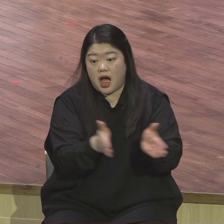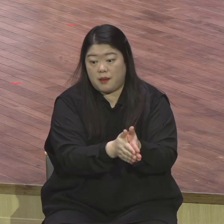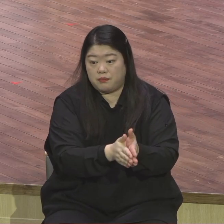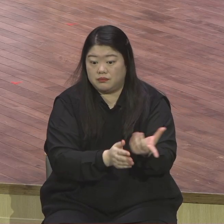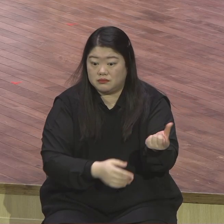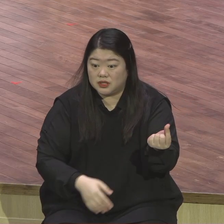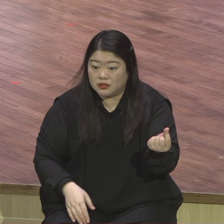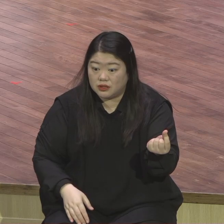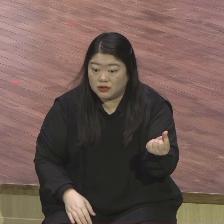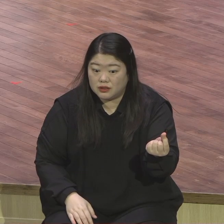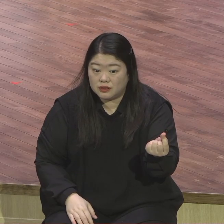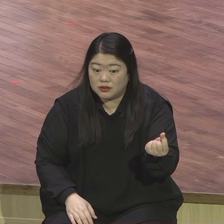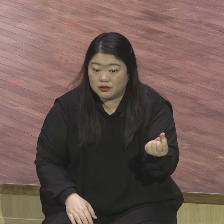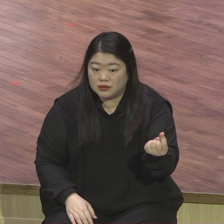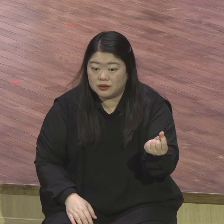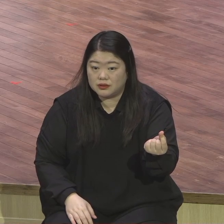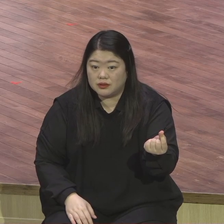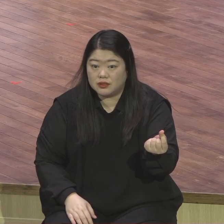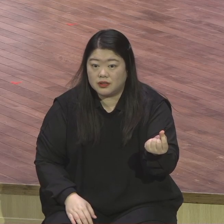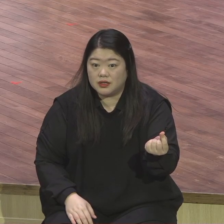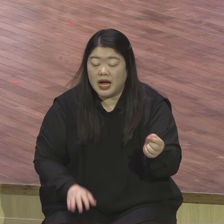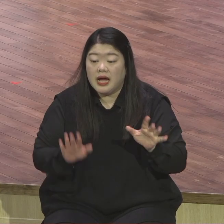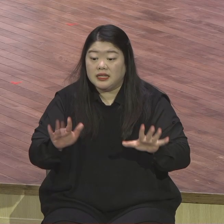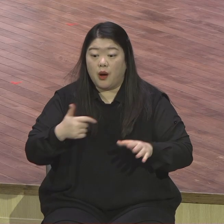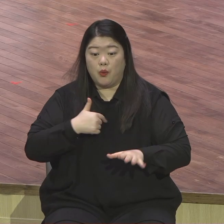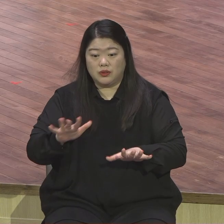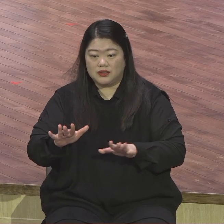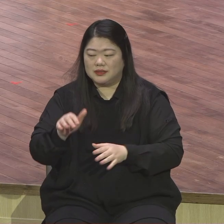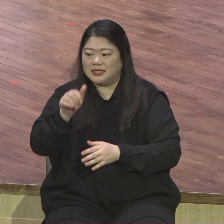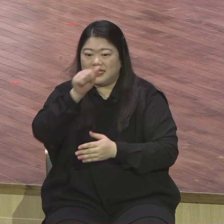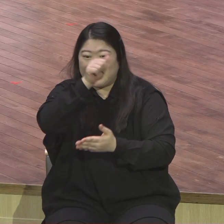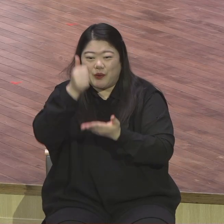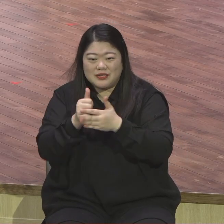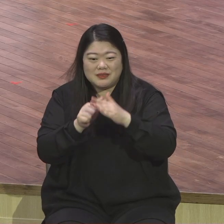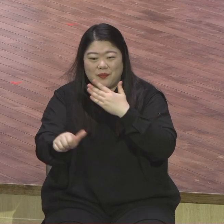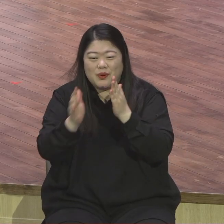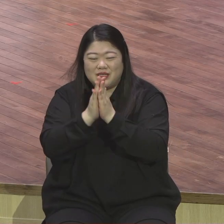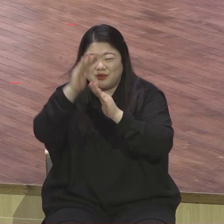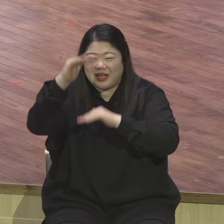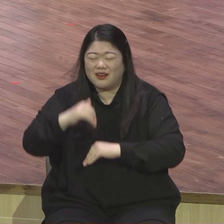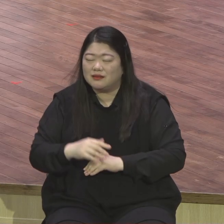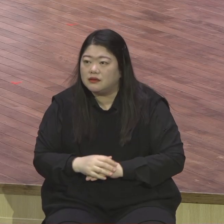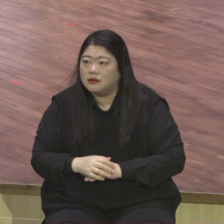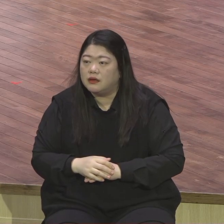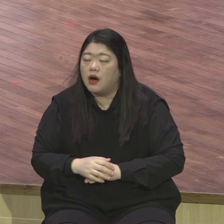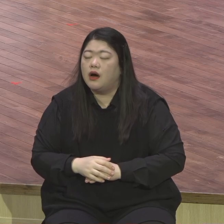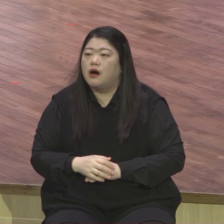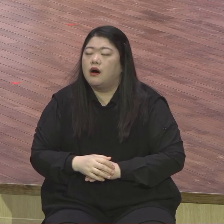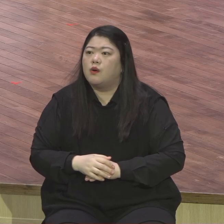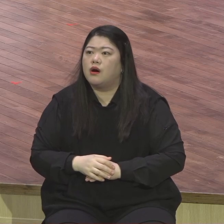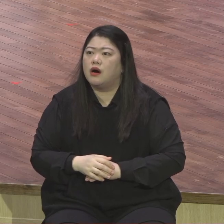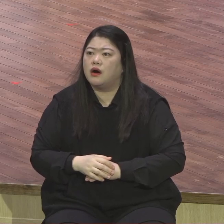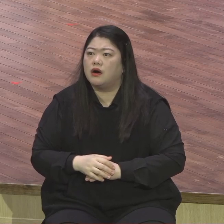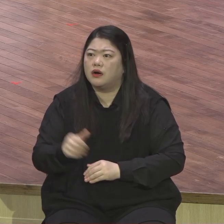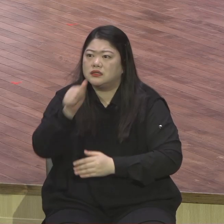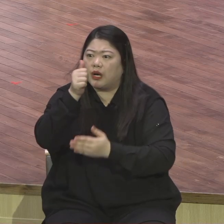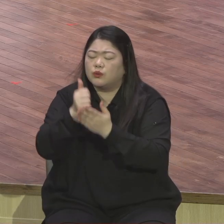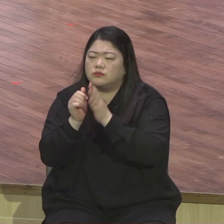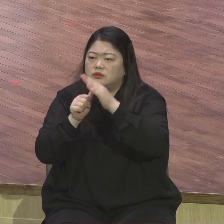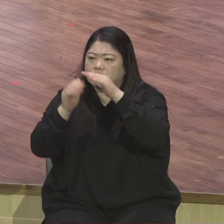기도하셨는데 기도 내놓는게 너무 퍼펙트해요 기도했어요 하나님 이 말씀 그대로 기도한 그대로 하나님 받으시고